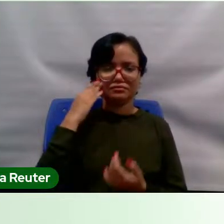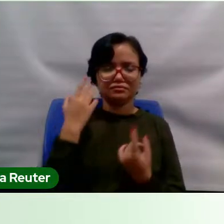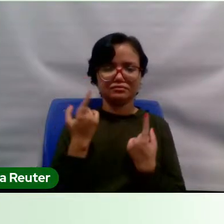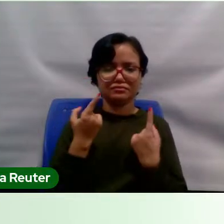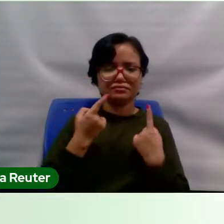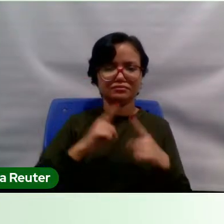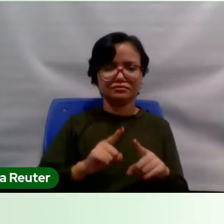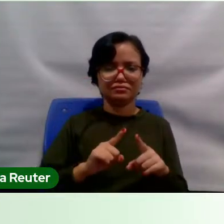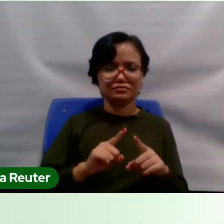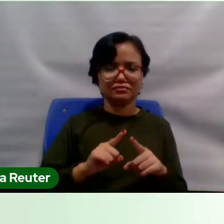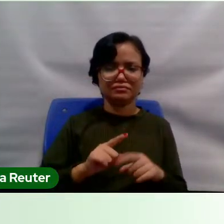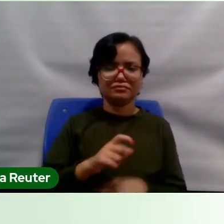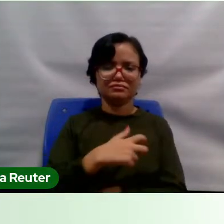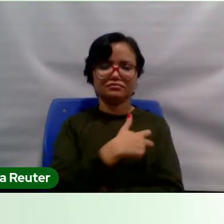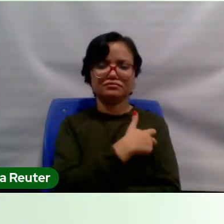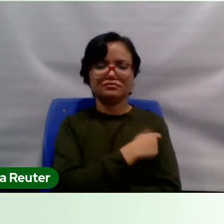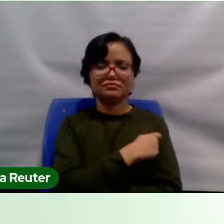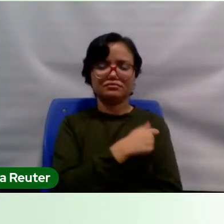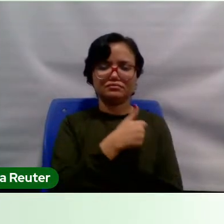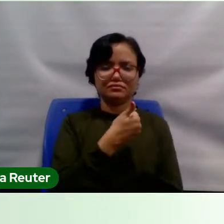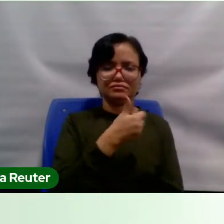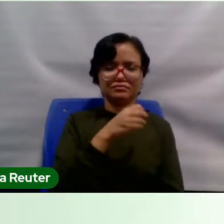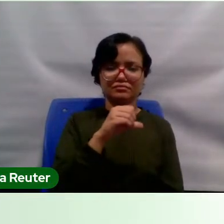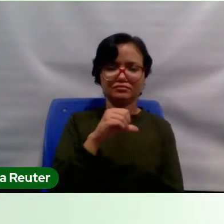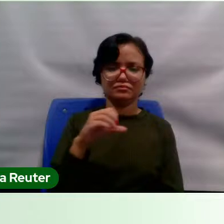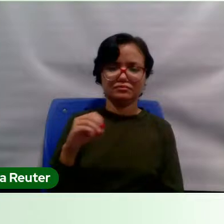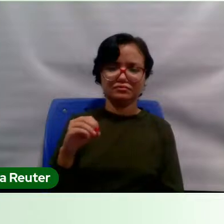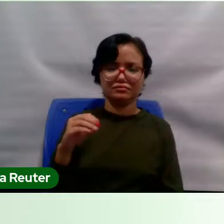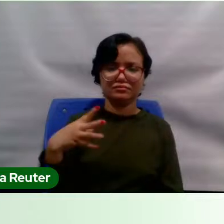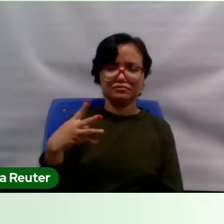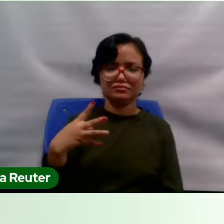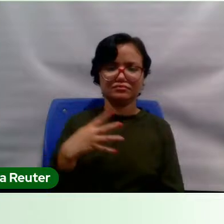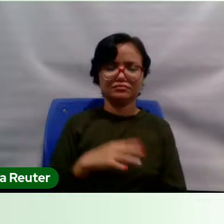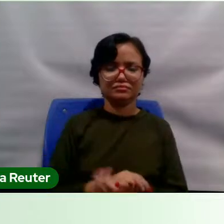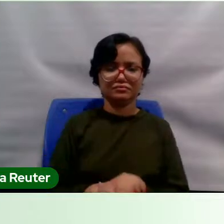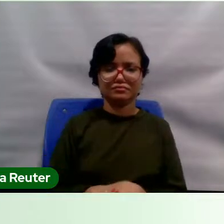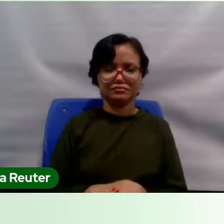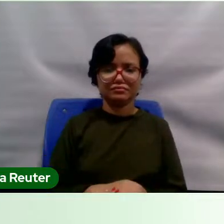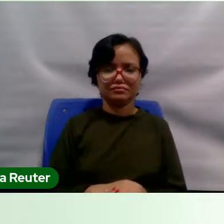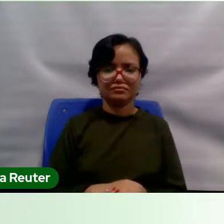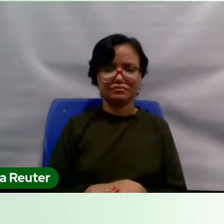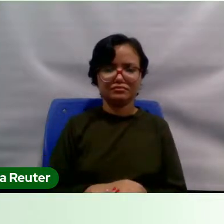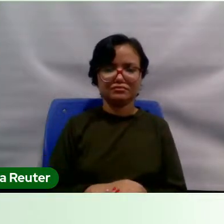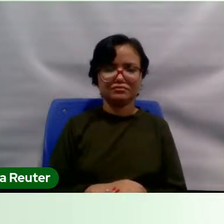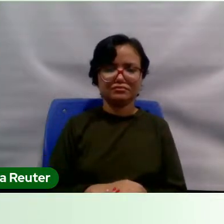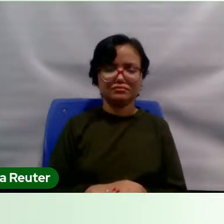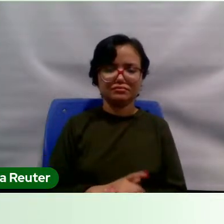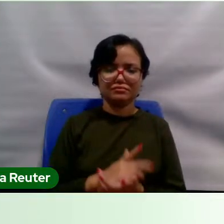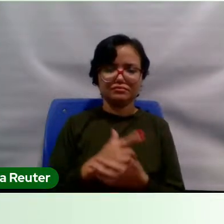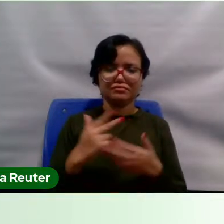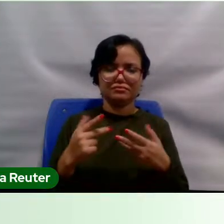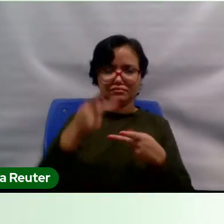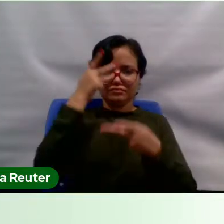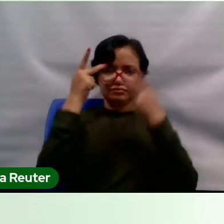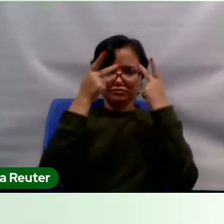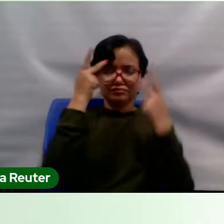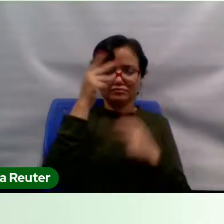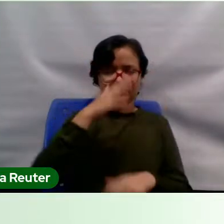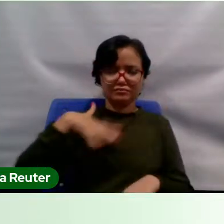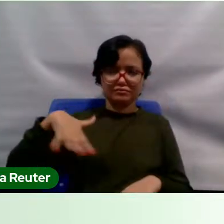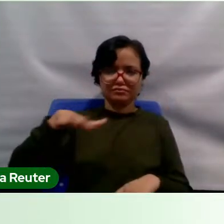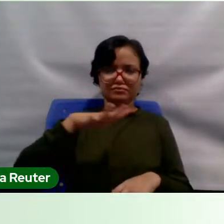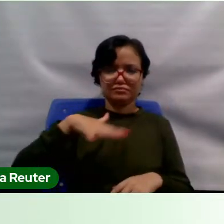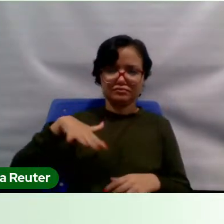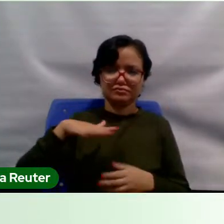1904, que ocorre no Rio de Janeiro, quando grande parte da população que vivia